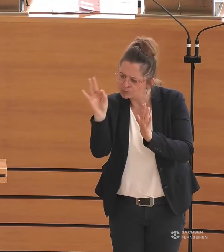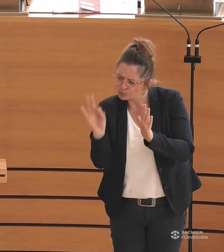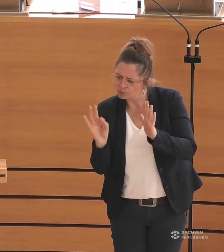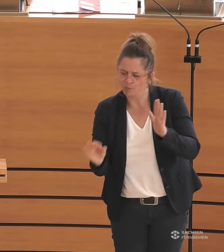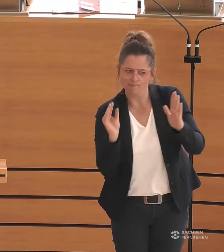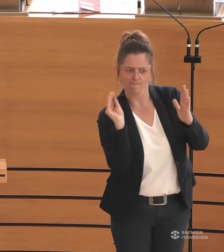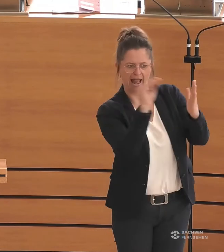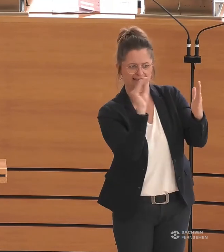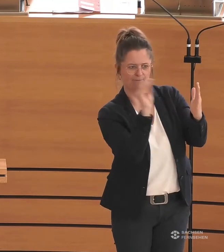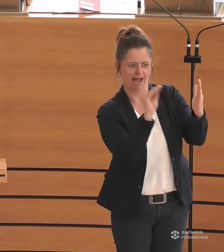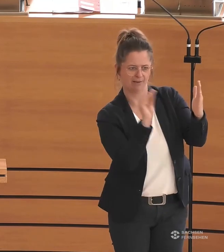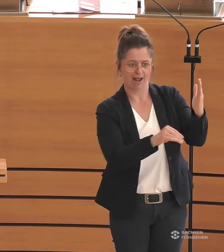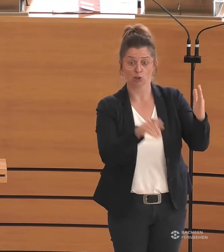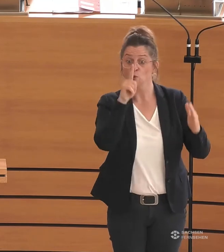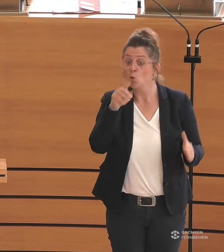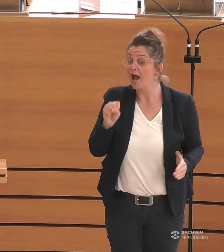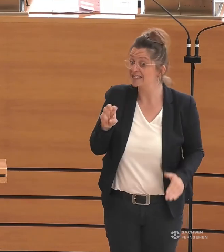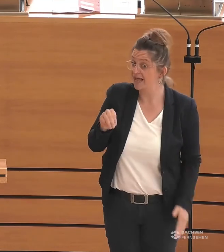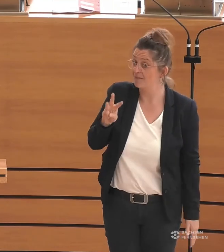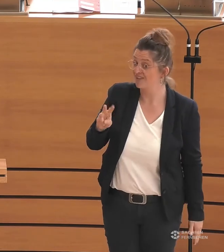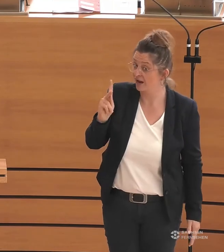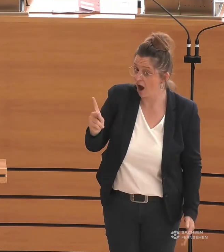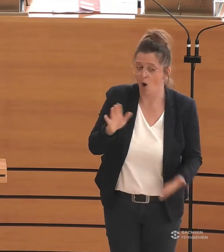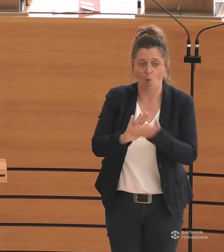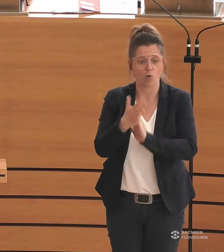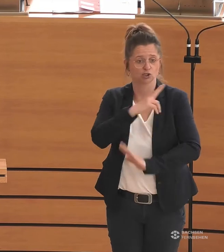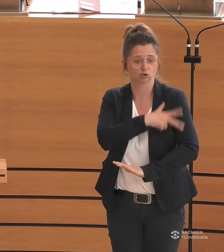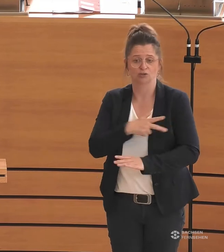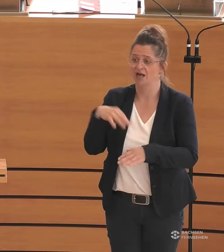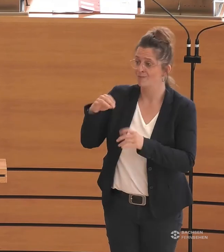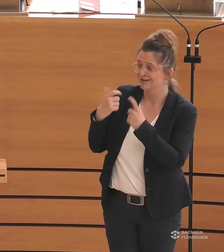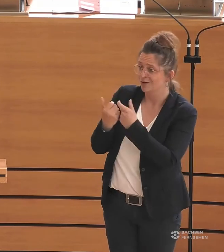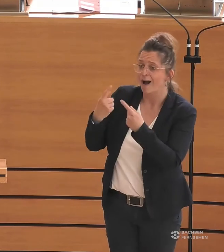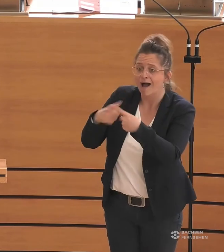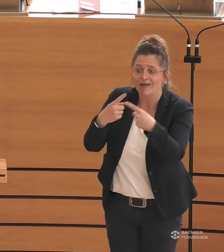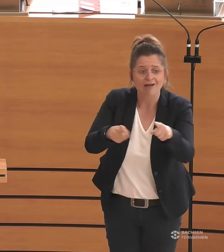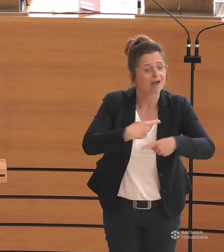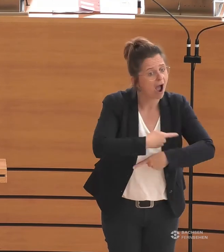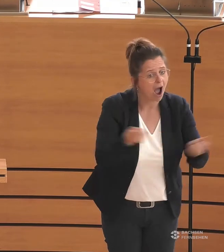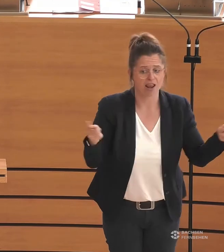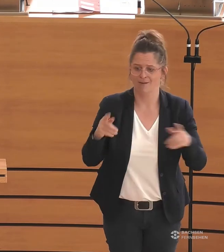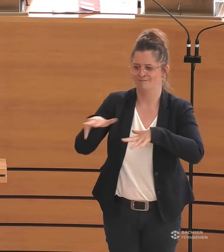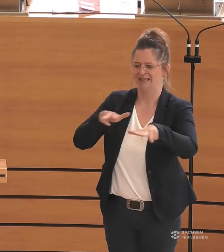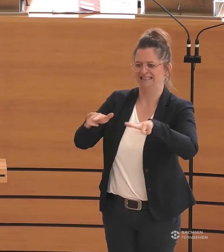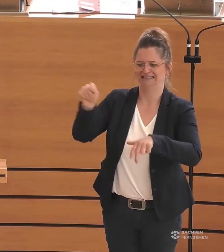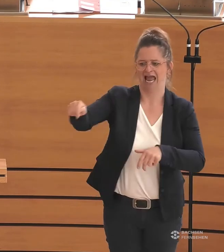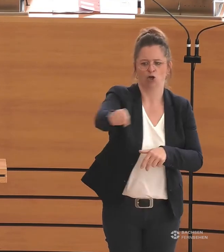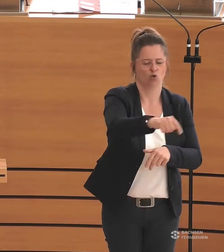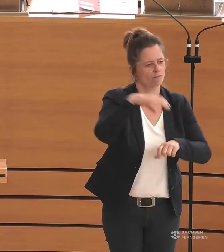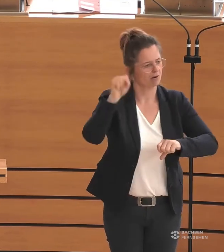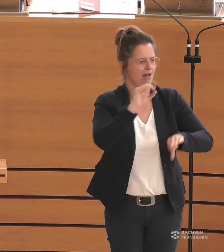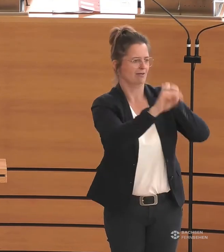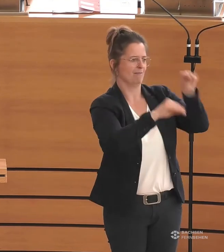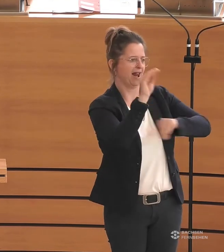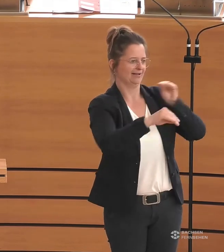Denn das betrifft nicht nur das SMWK oder das Sozialministerium. Hier kann jedes Ministerium etwas tun. Um